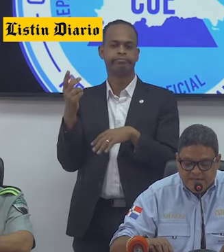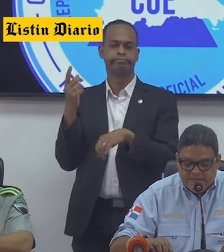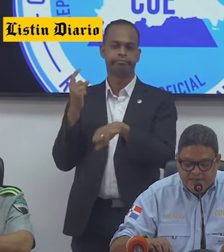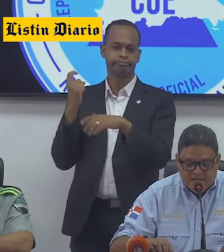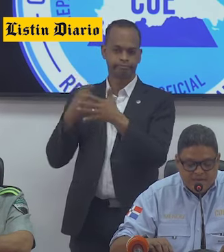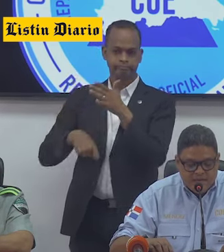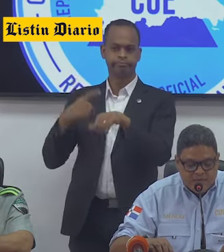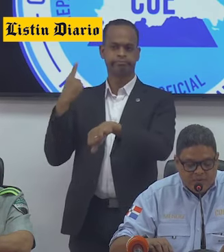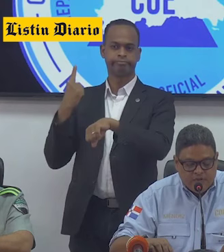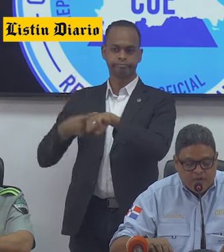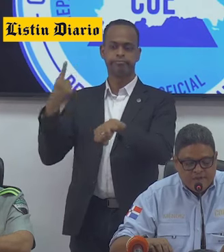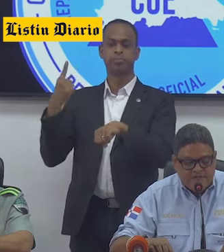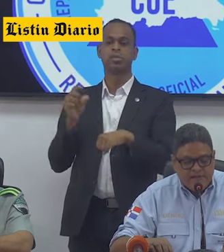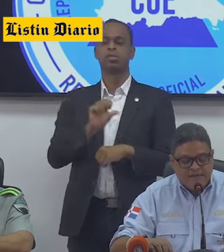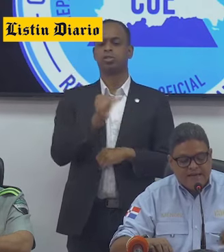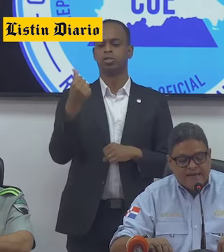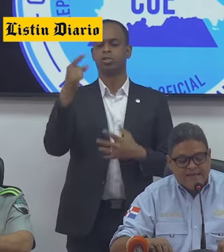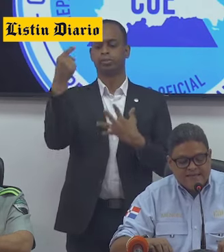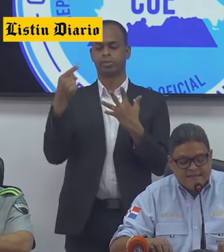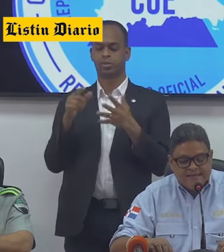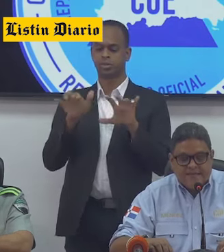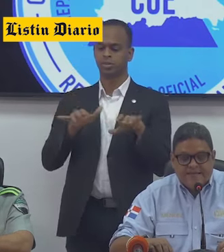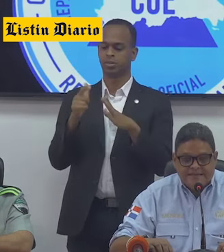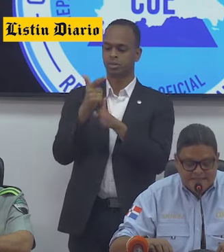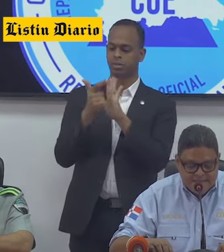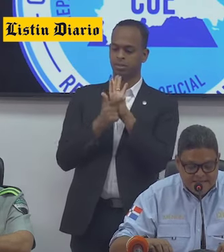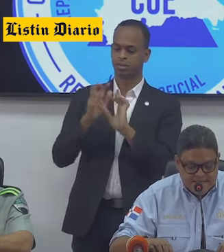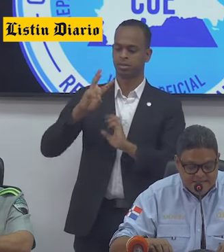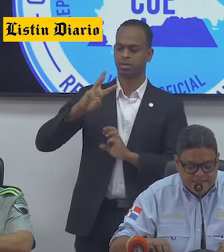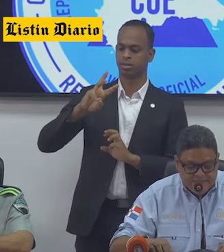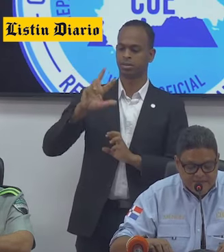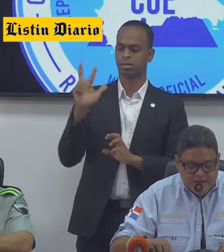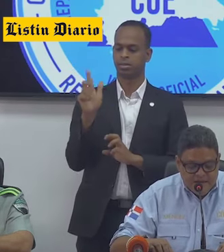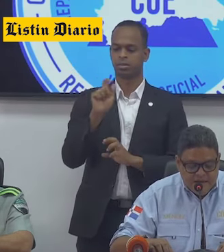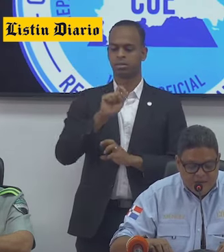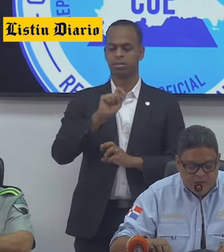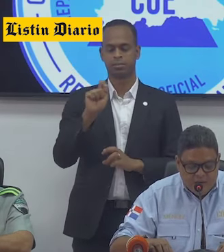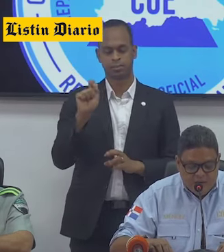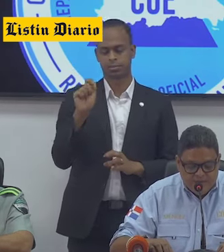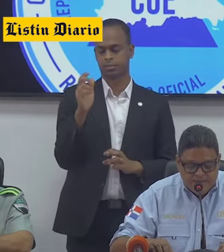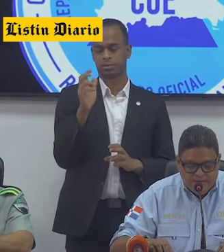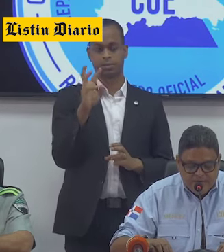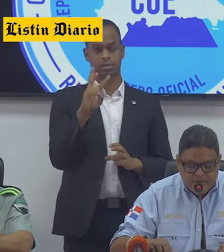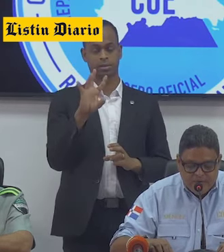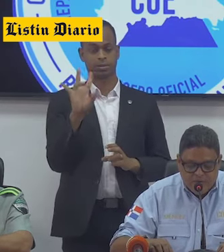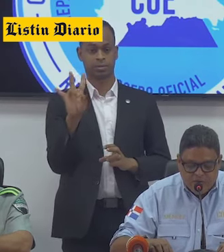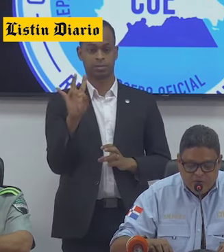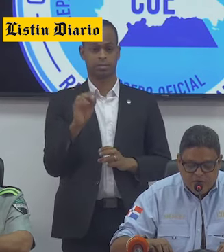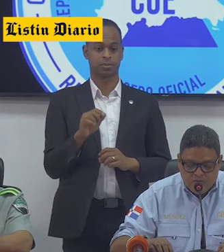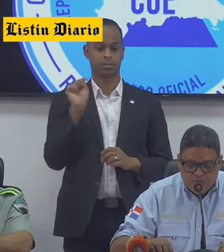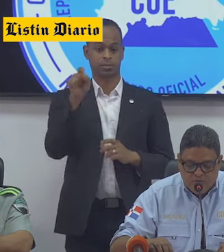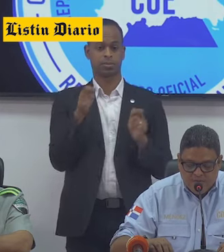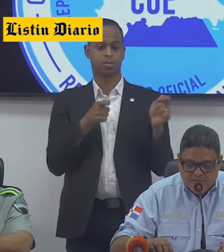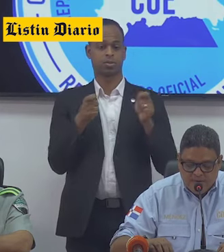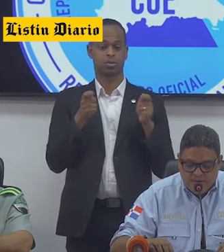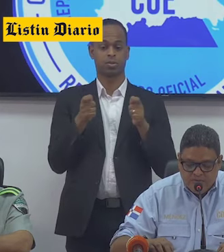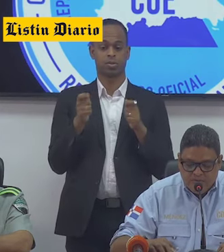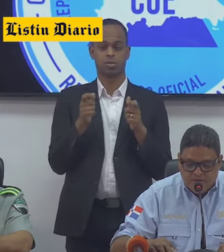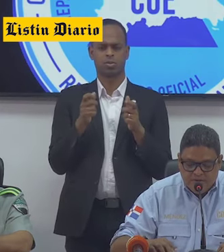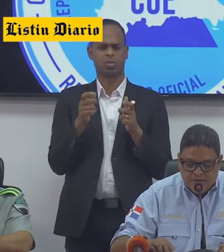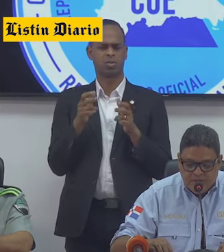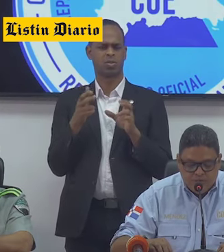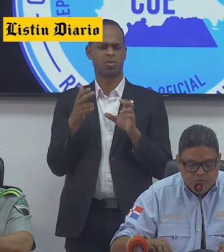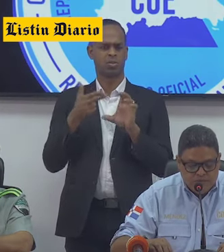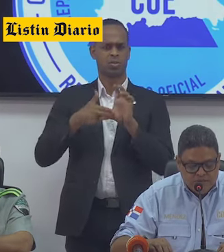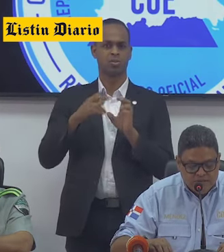fisicalizaciones por diversas faltas a la Ley 63-17. El Cuerpo Especializado de Control de Combustible, SECON,